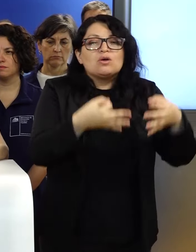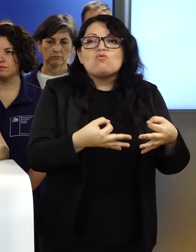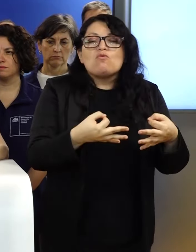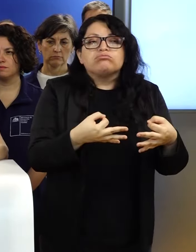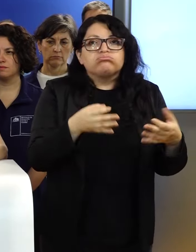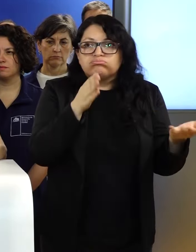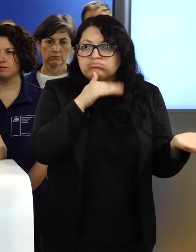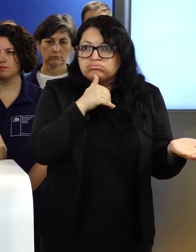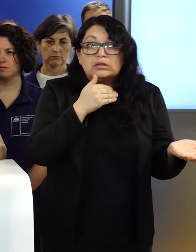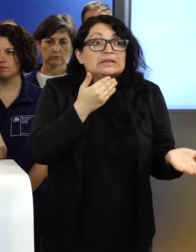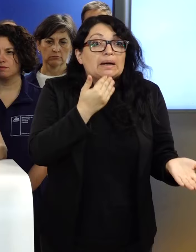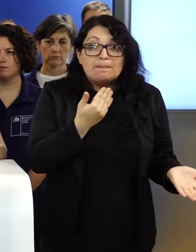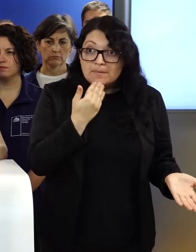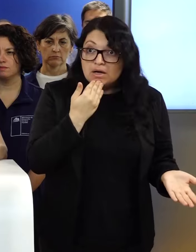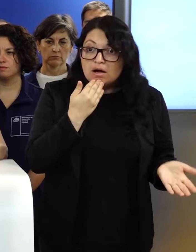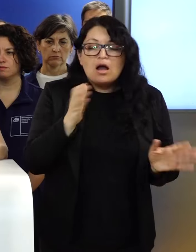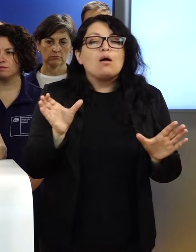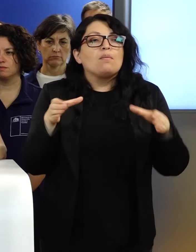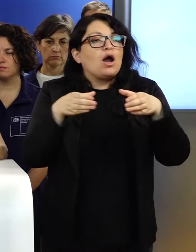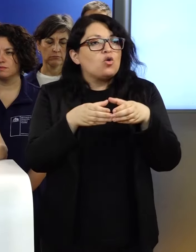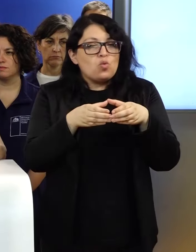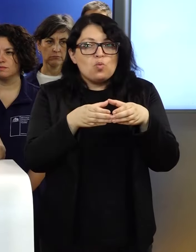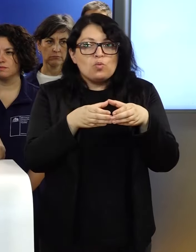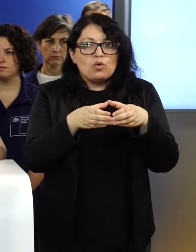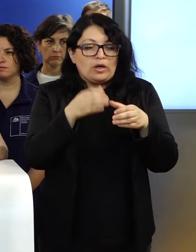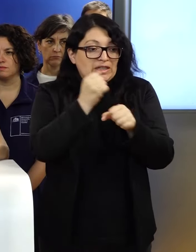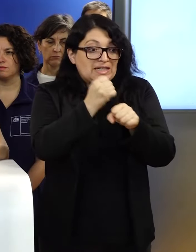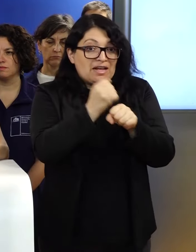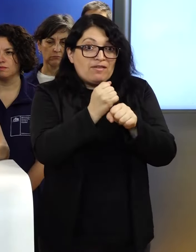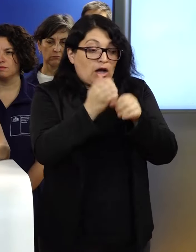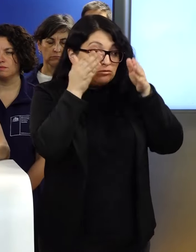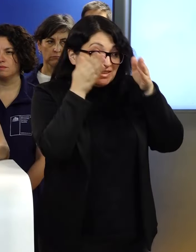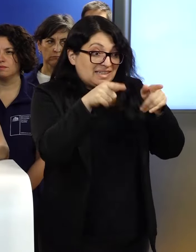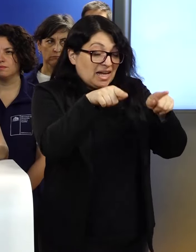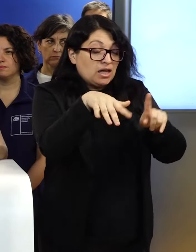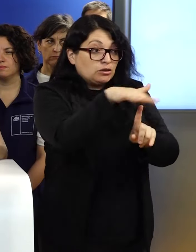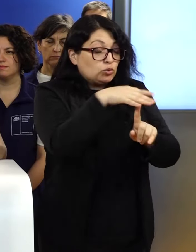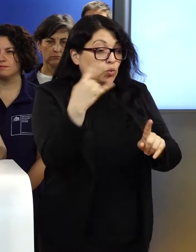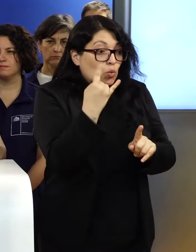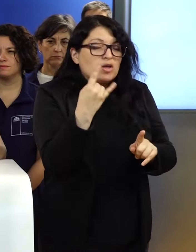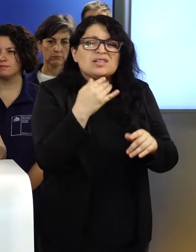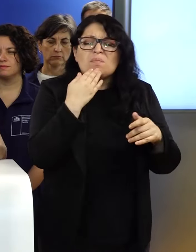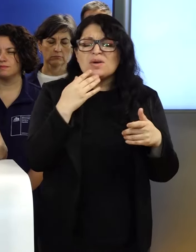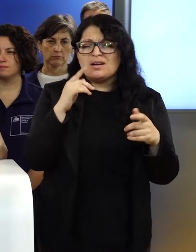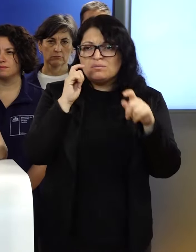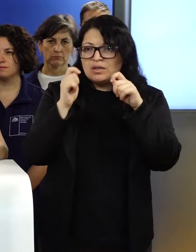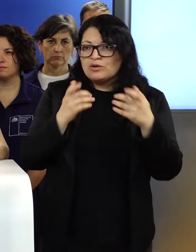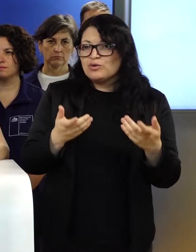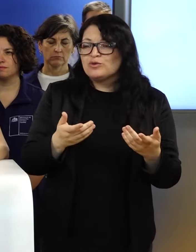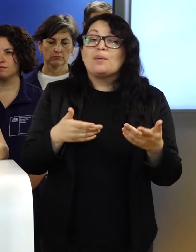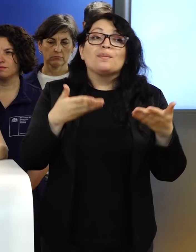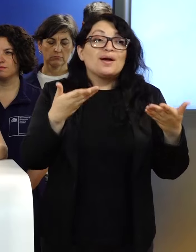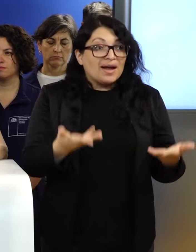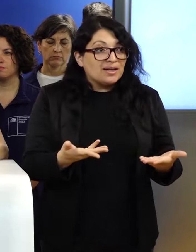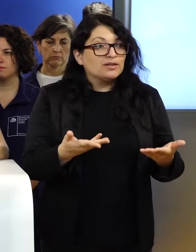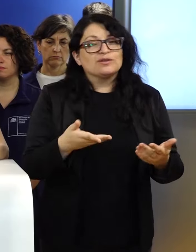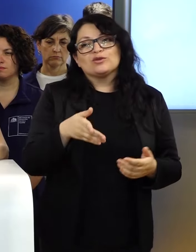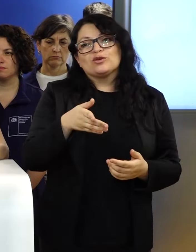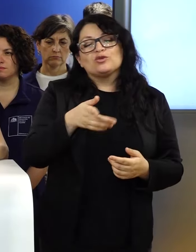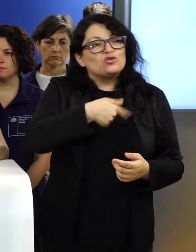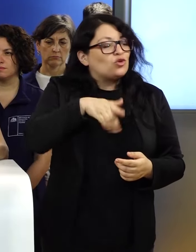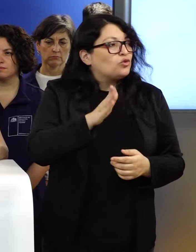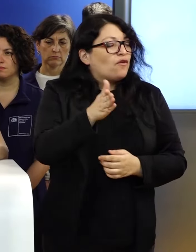la seguridad de los equipos a cargo de atender la emergencia. En ese sentido, como estamos todavía en un momento